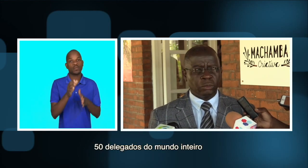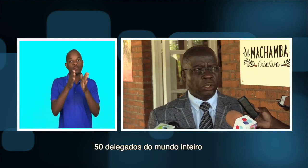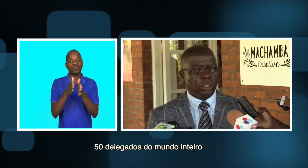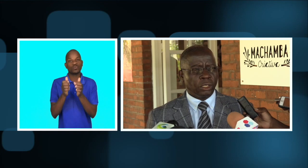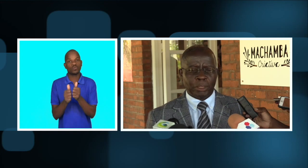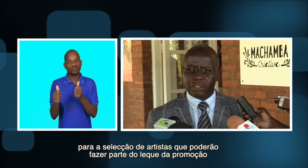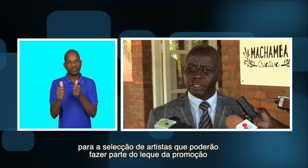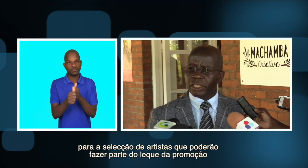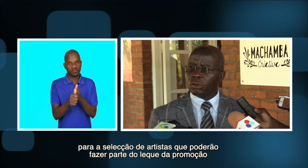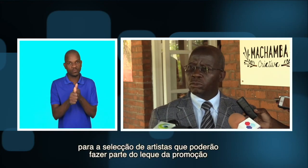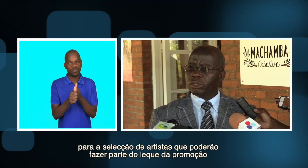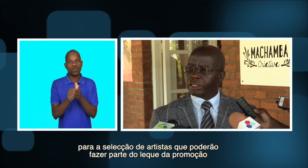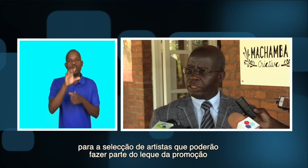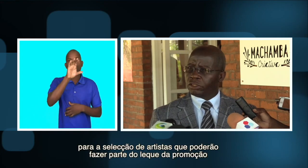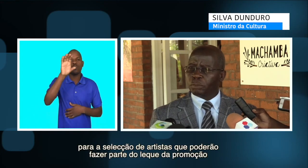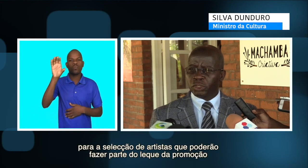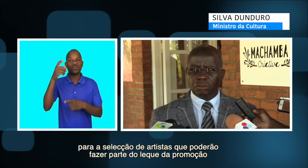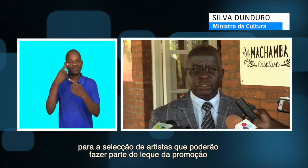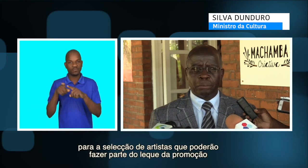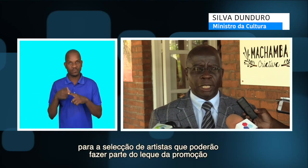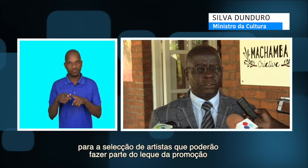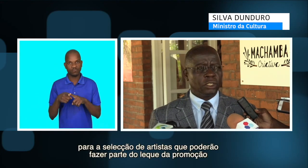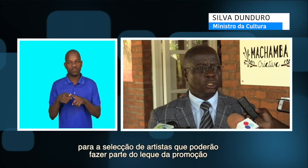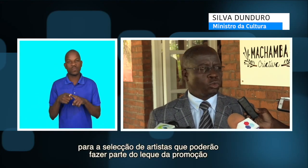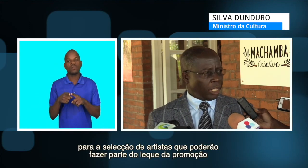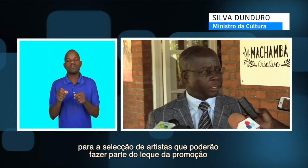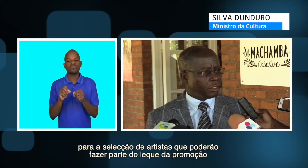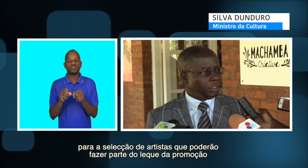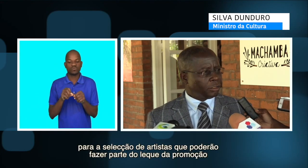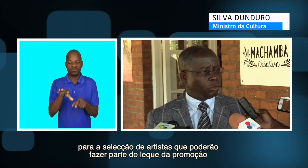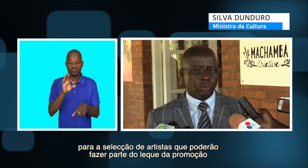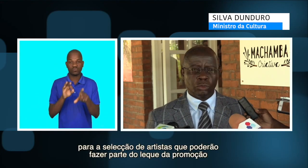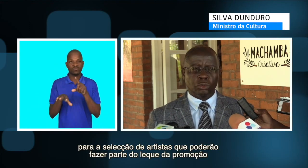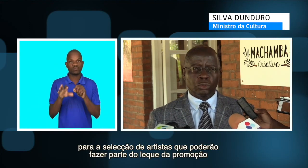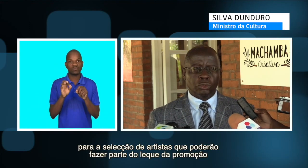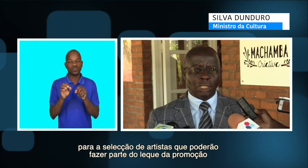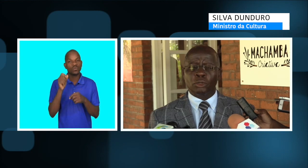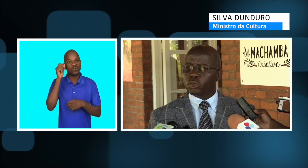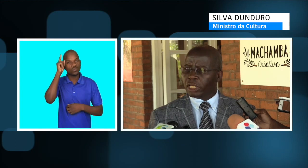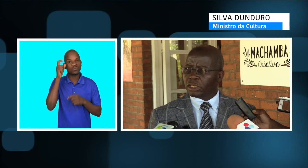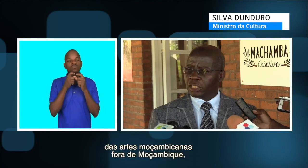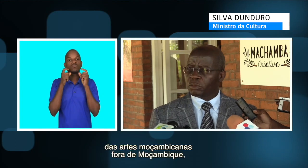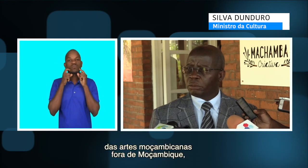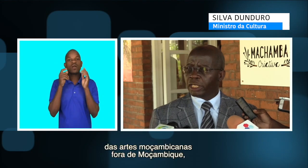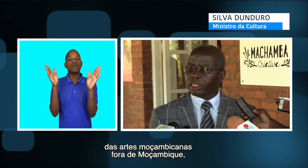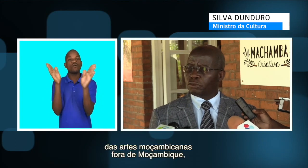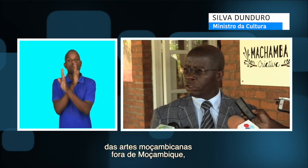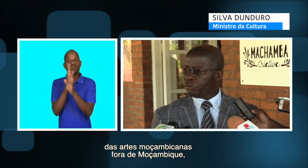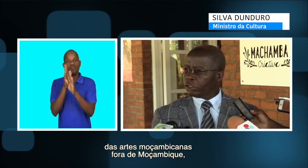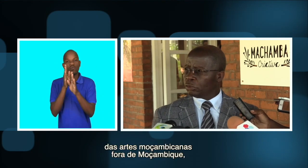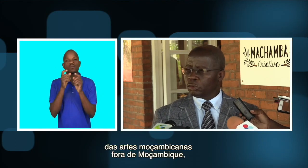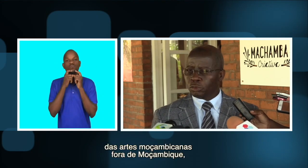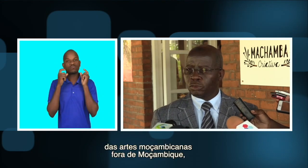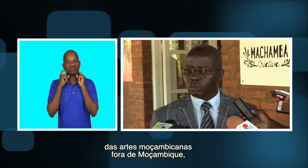inteiro para a seleção de artistas que poderão fazer parte do leque da promoção das ates moçambicanas